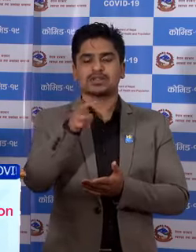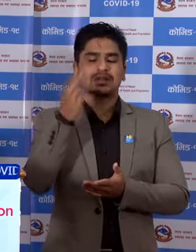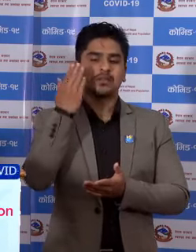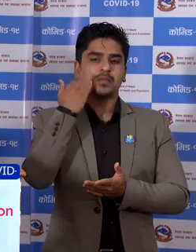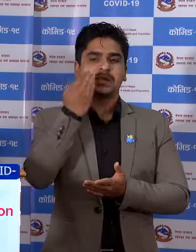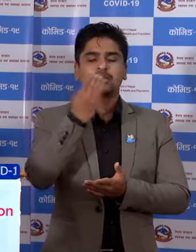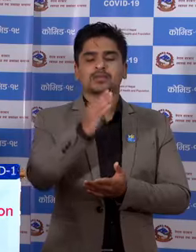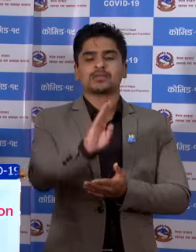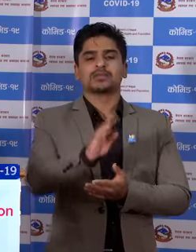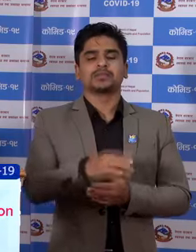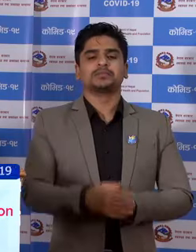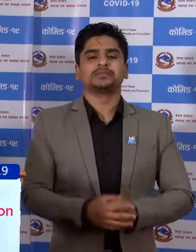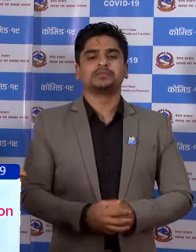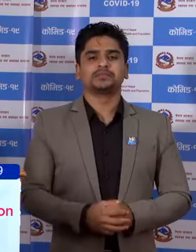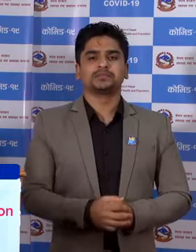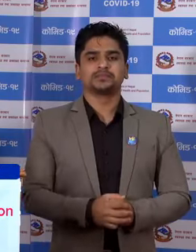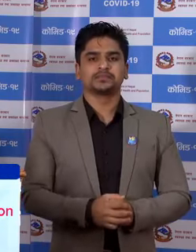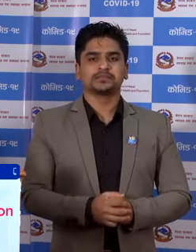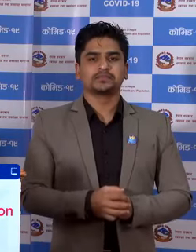अउन्हों छा